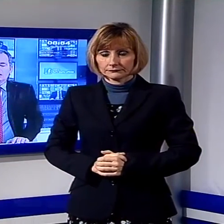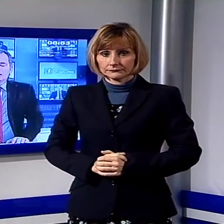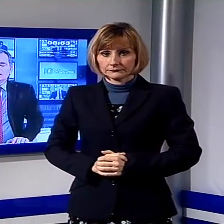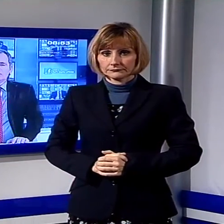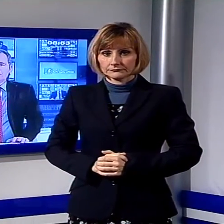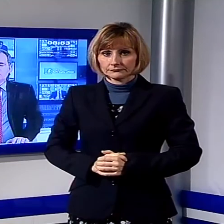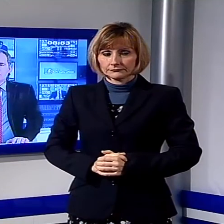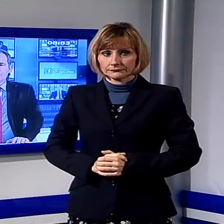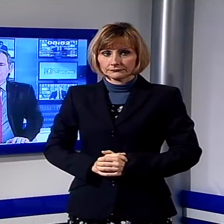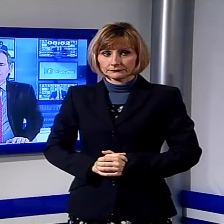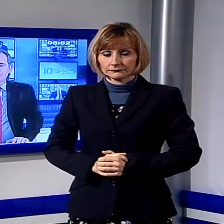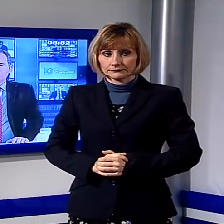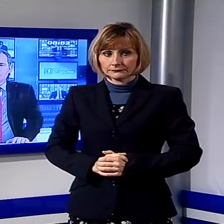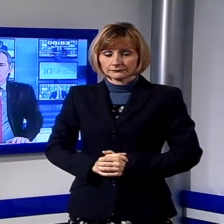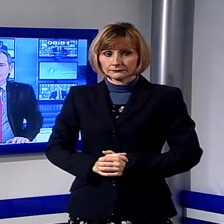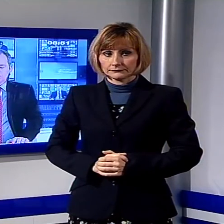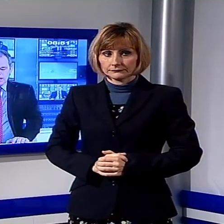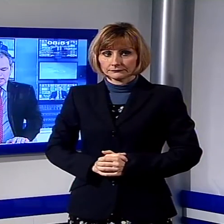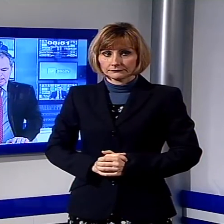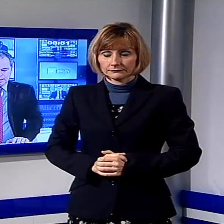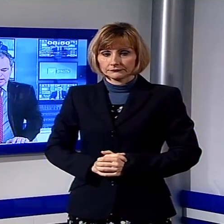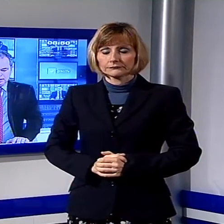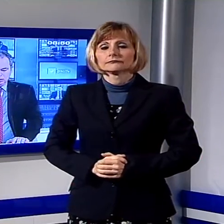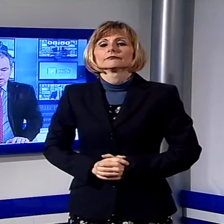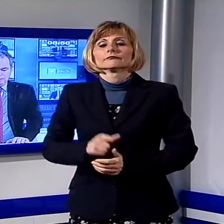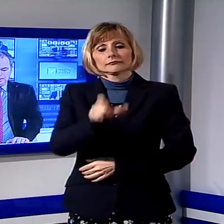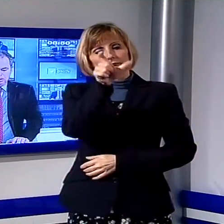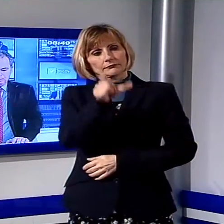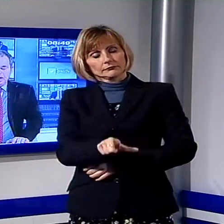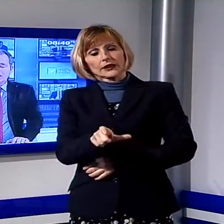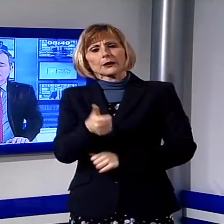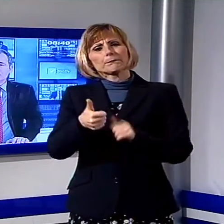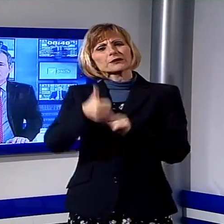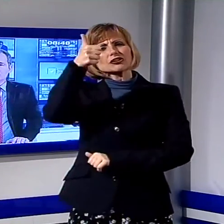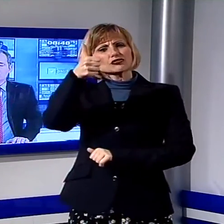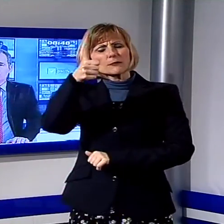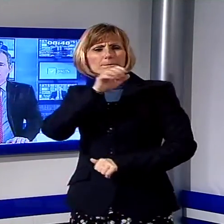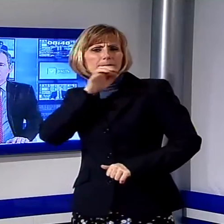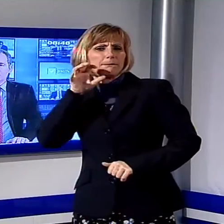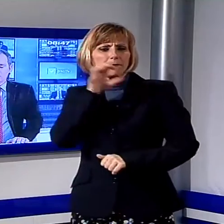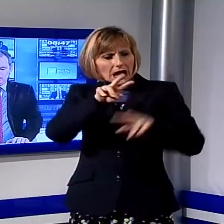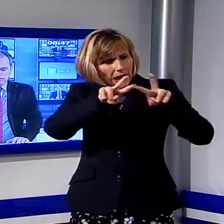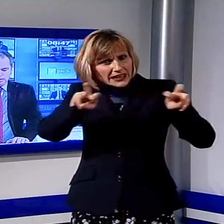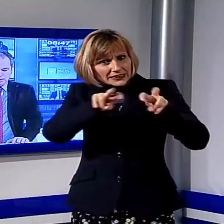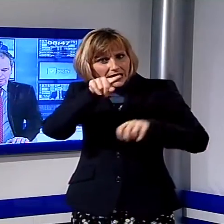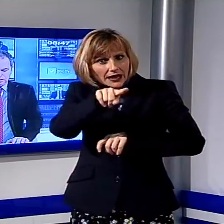È stato preso un provvedimento speciale a carico del principale indagato per la morte di